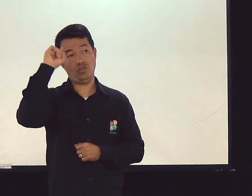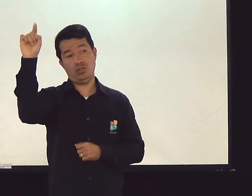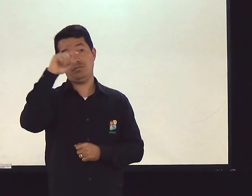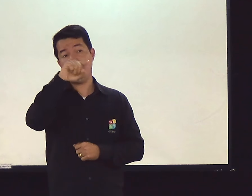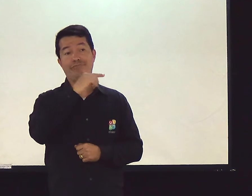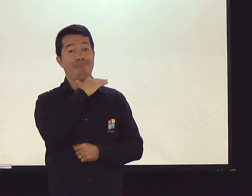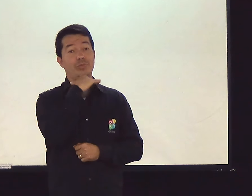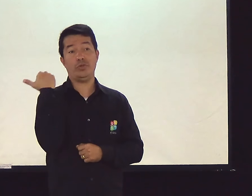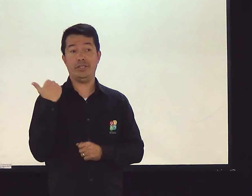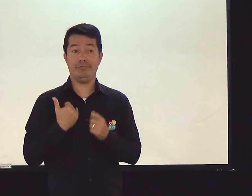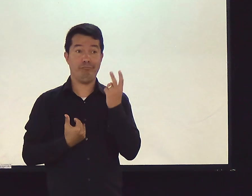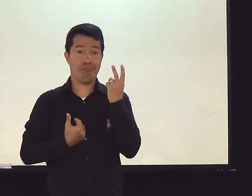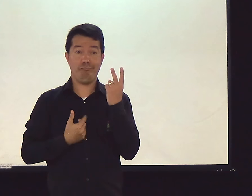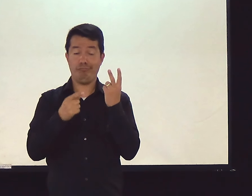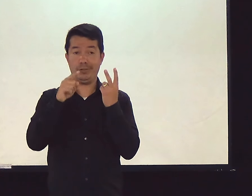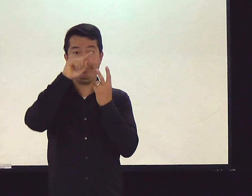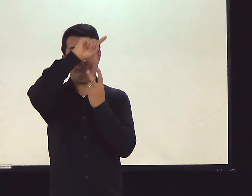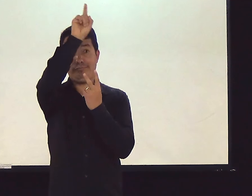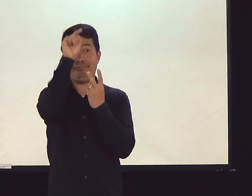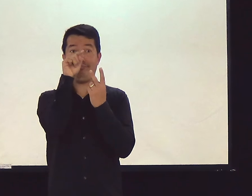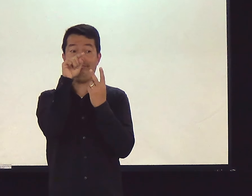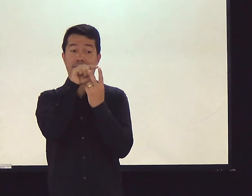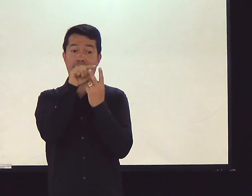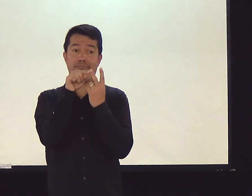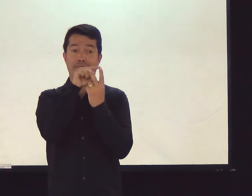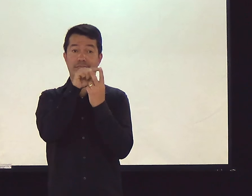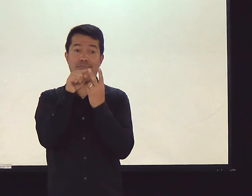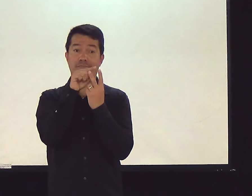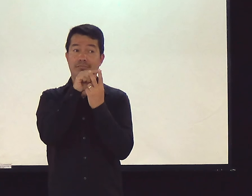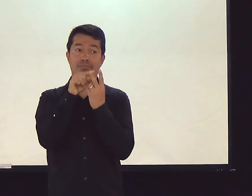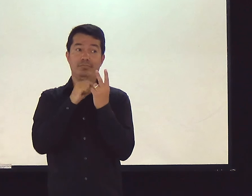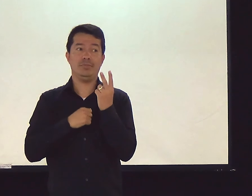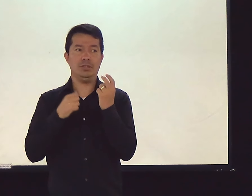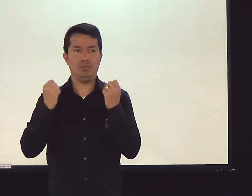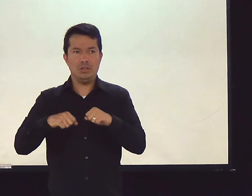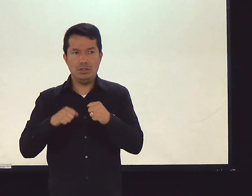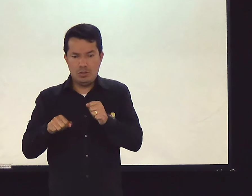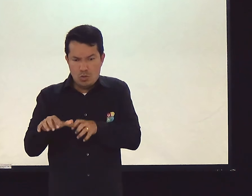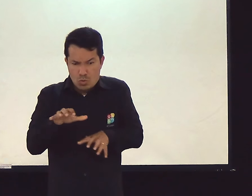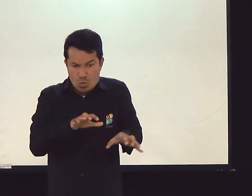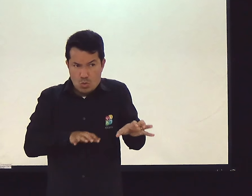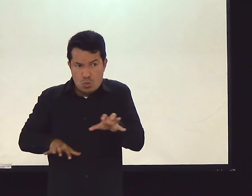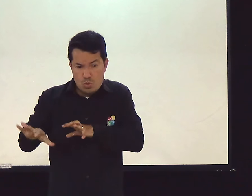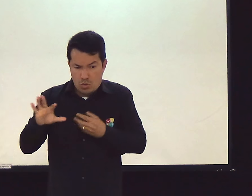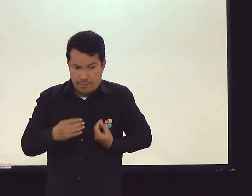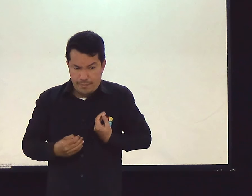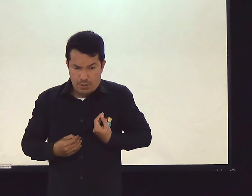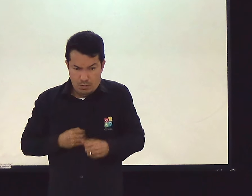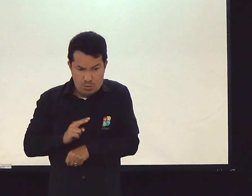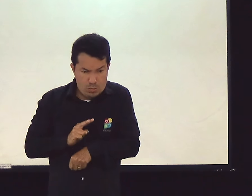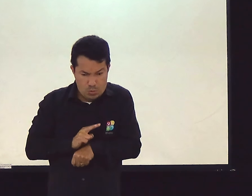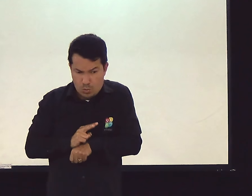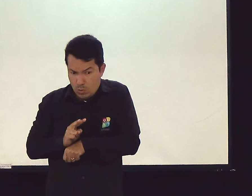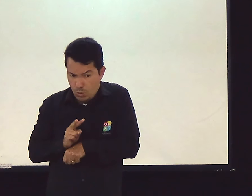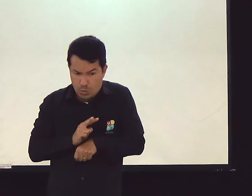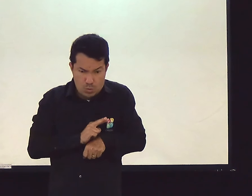que você não sabe. Você não sabe o dia que você vai morrer? Quando que isso vai acontecer? São duas perguntas que você não tem resposta. Mas você deve estar